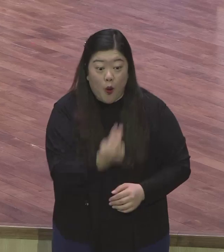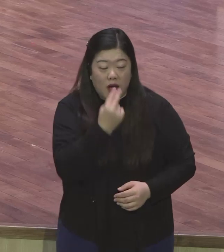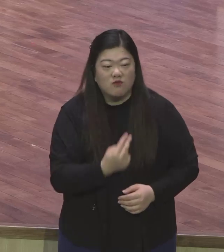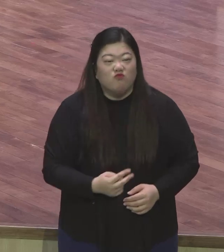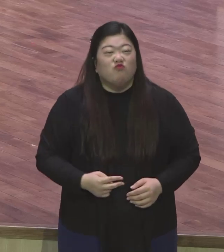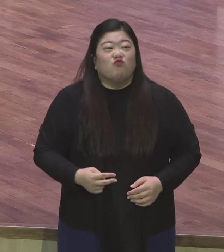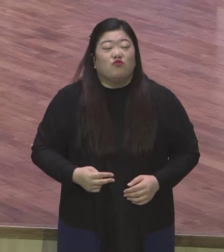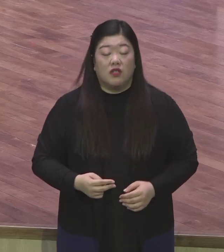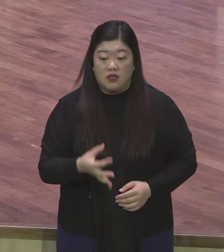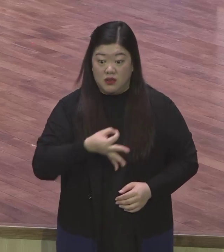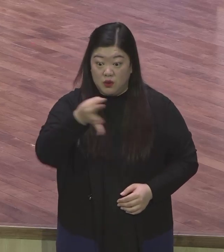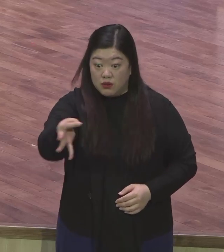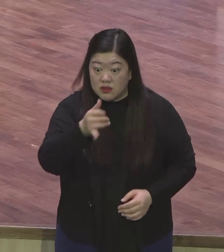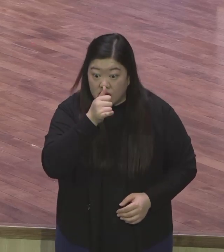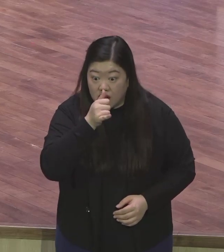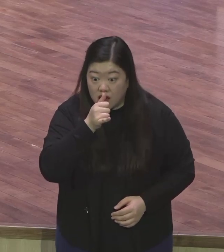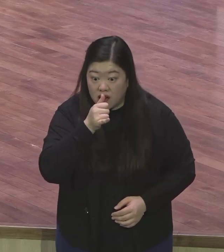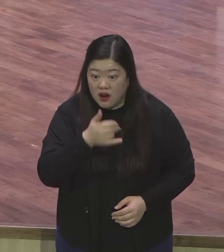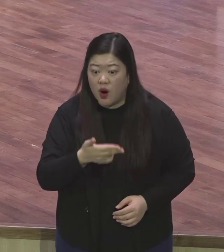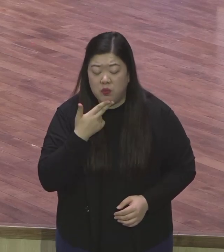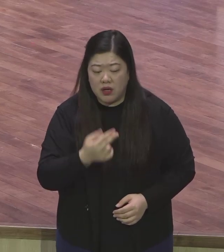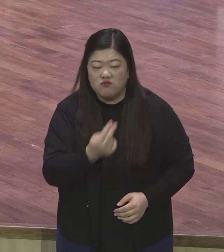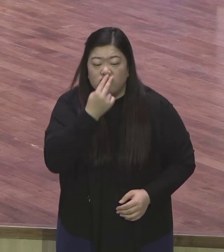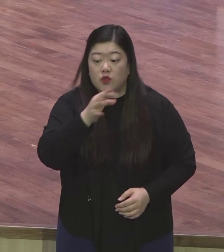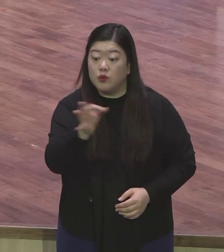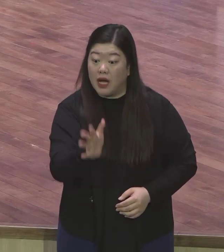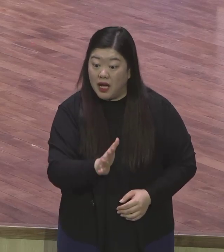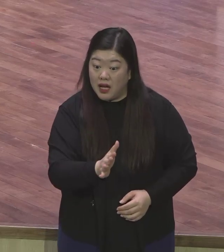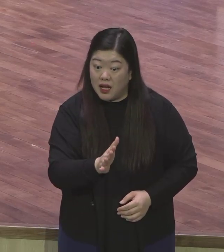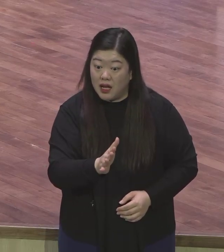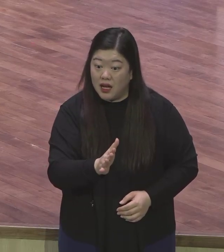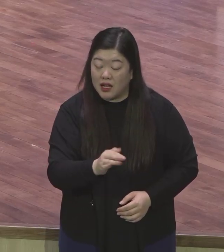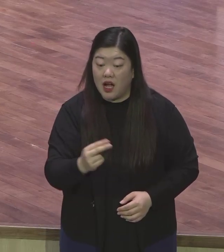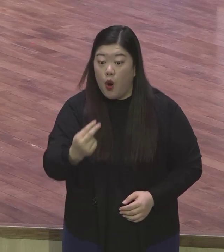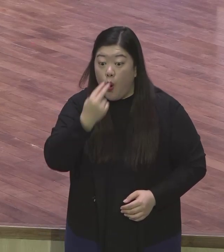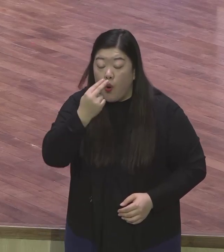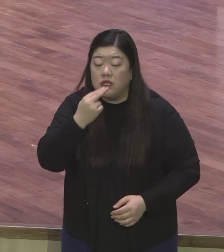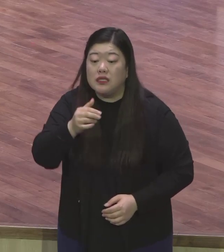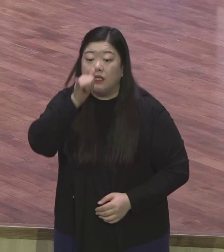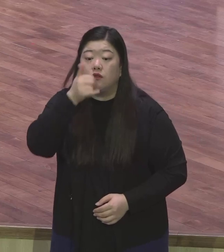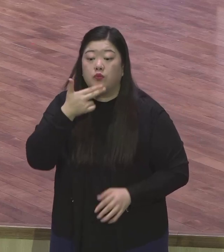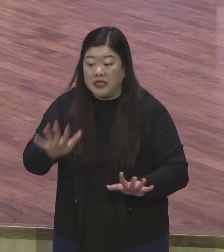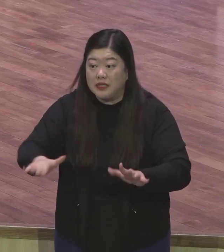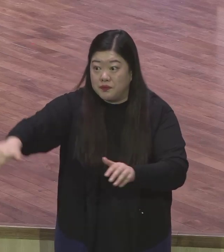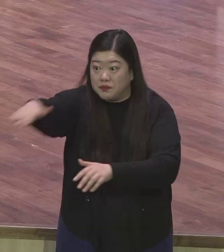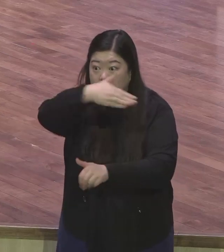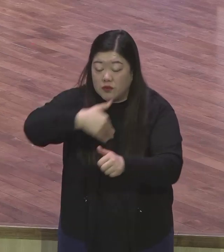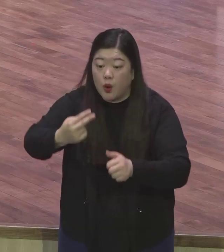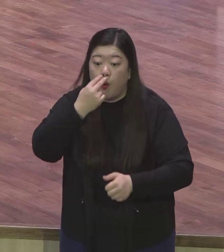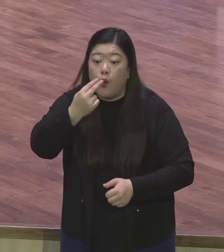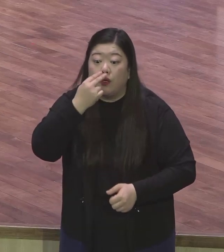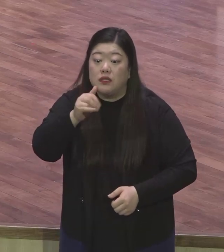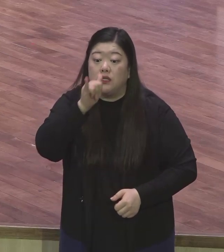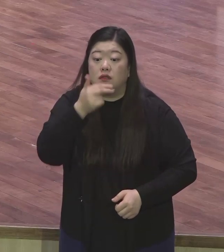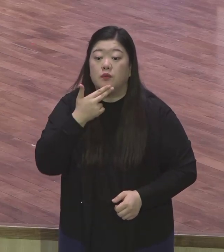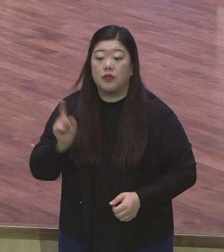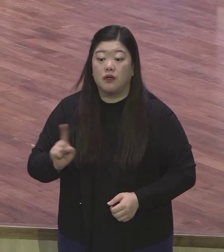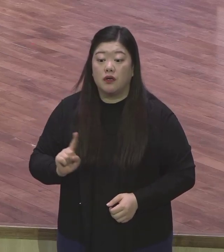공기가 눈에 보입니까 있는 건 사실이잖아요 그러니까 여러분이 예수 거기서는 바람처럼 공기처럼